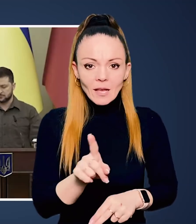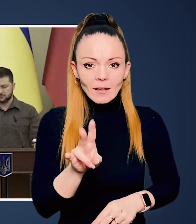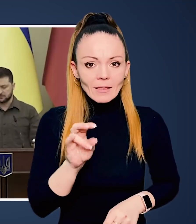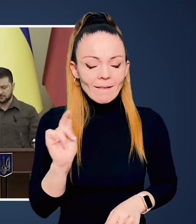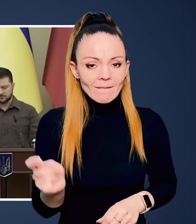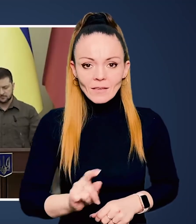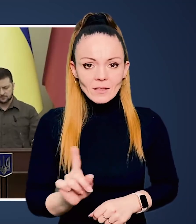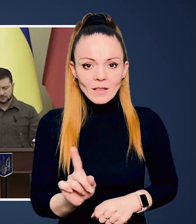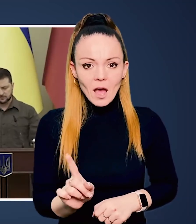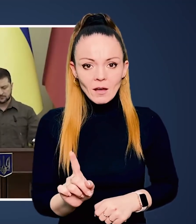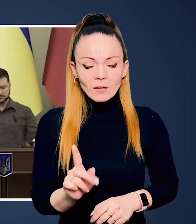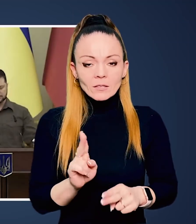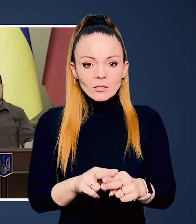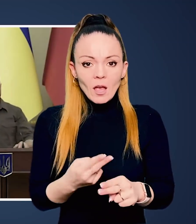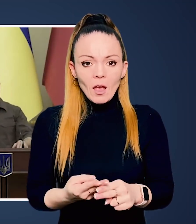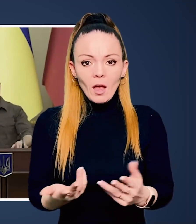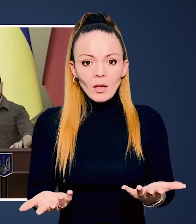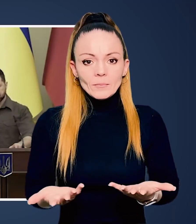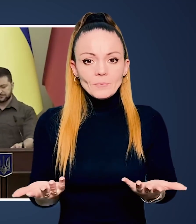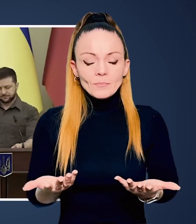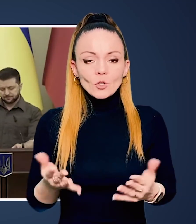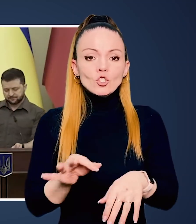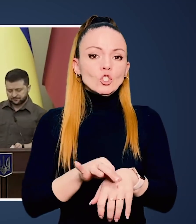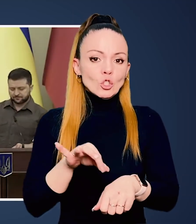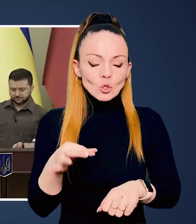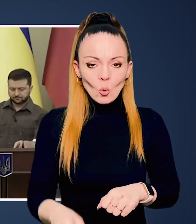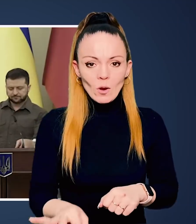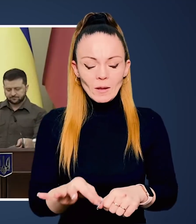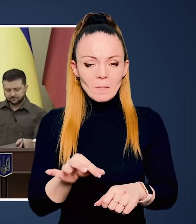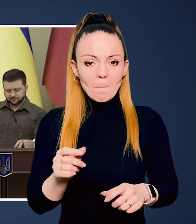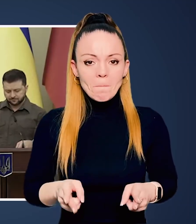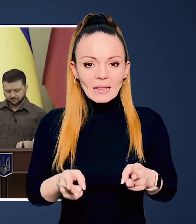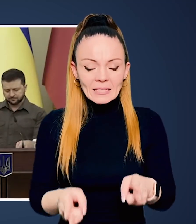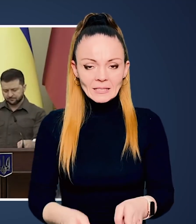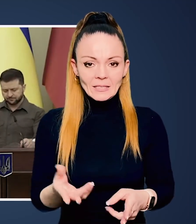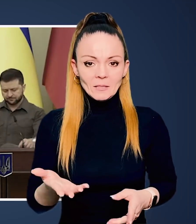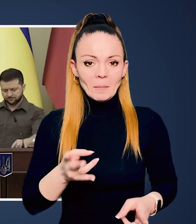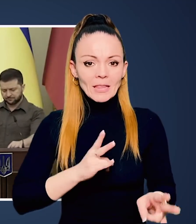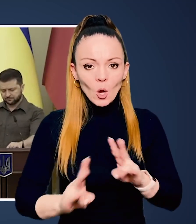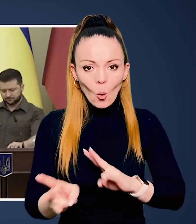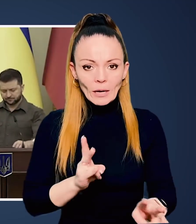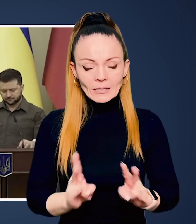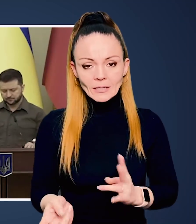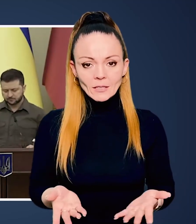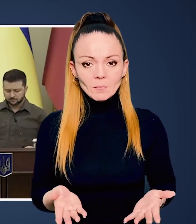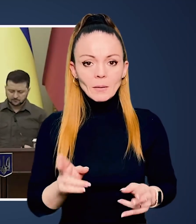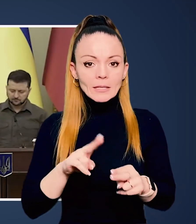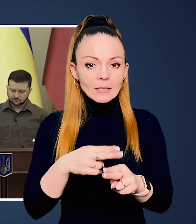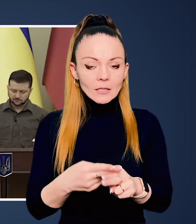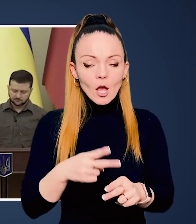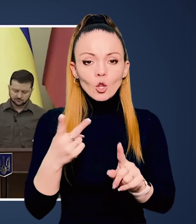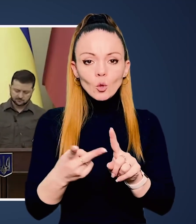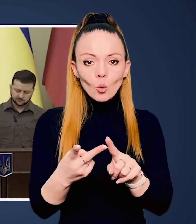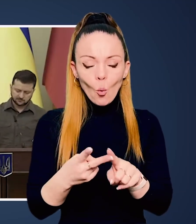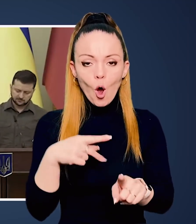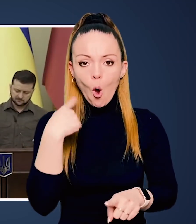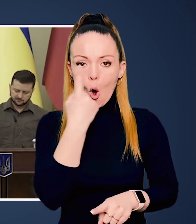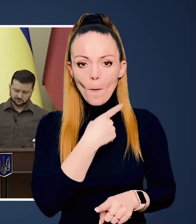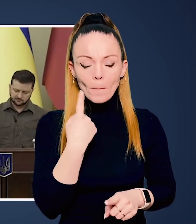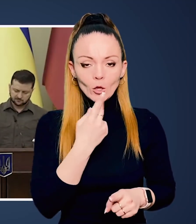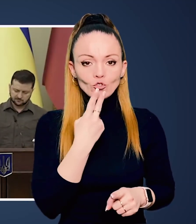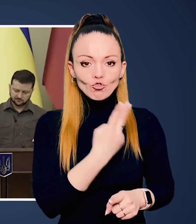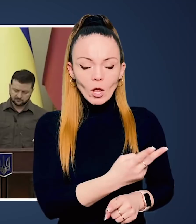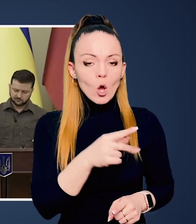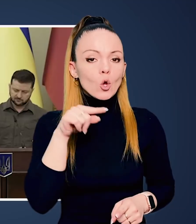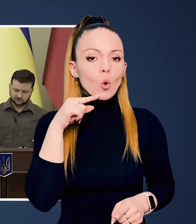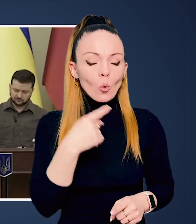вбивали, це не війна. Це жорстокість, бандитизм, тероризм. І це друге